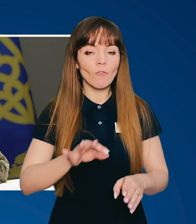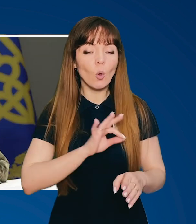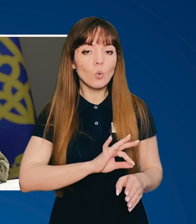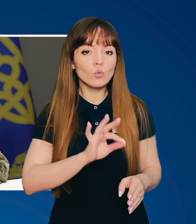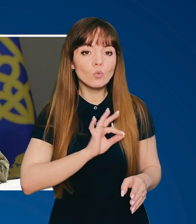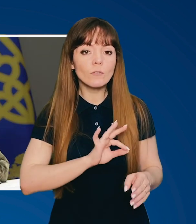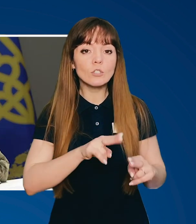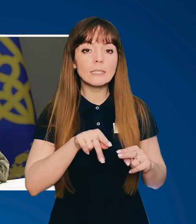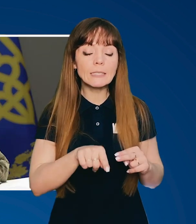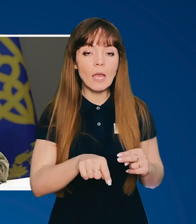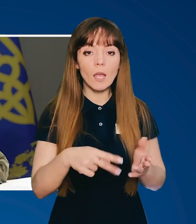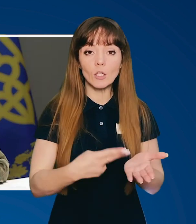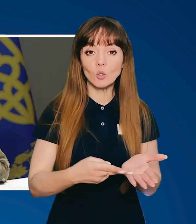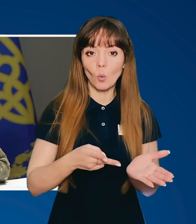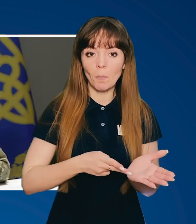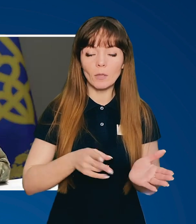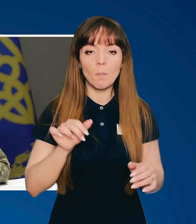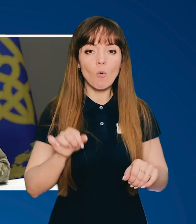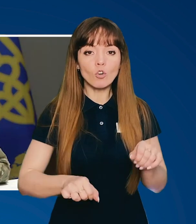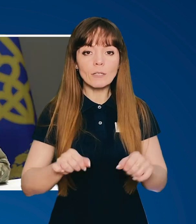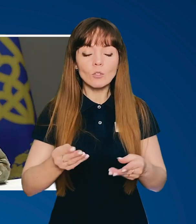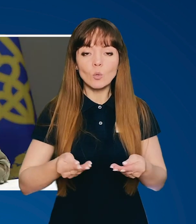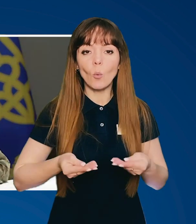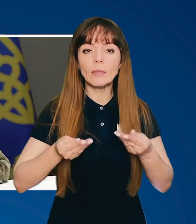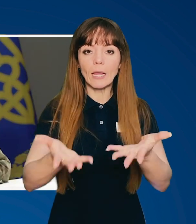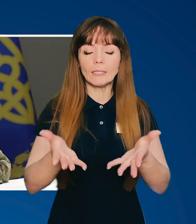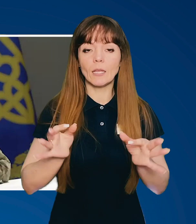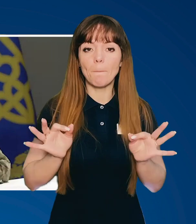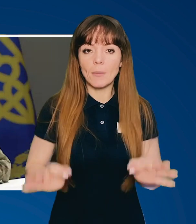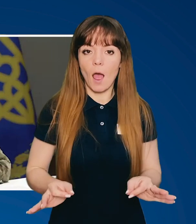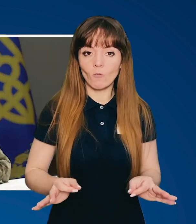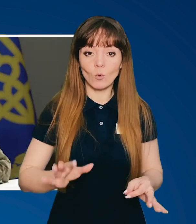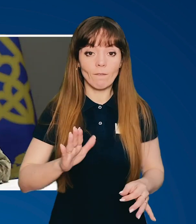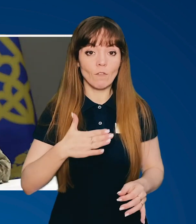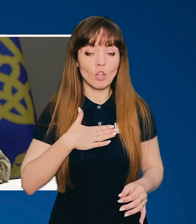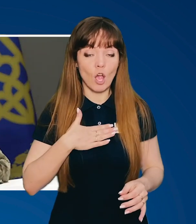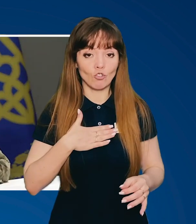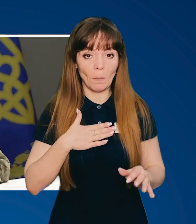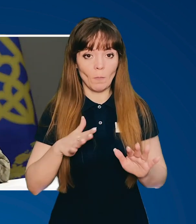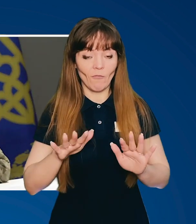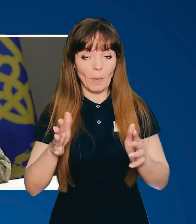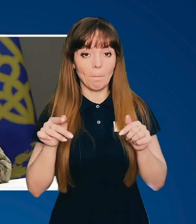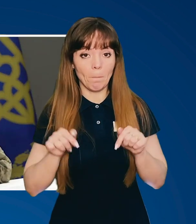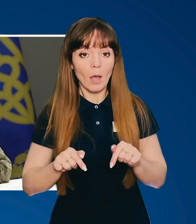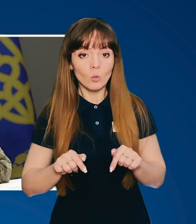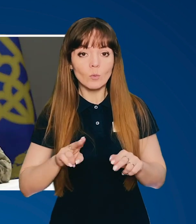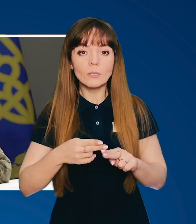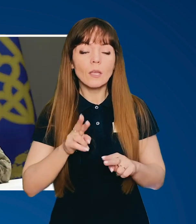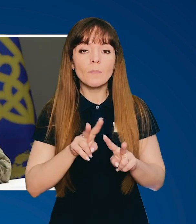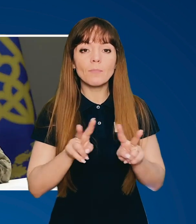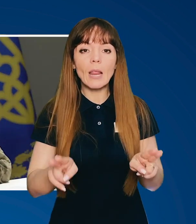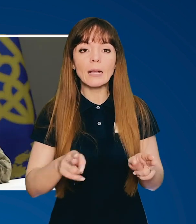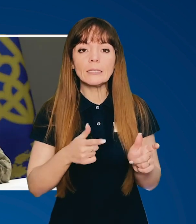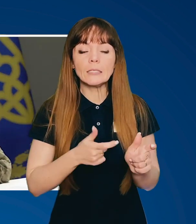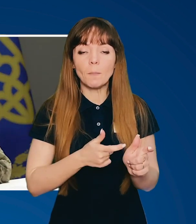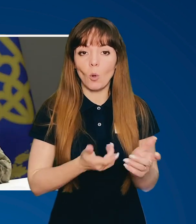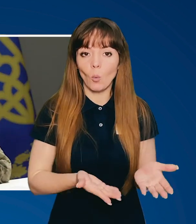Можливості, використовуючи цей інструмент, можливості донести правду. В нашому випадку це як зброя –